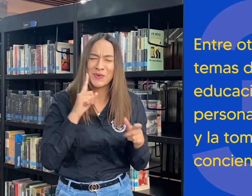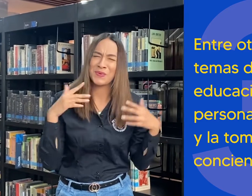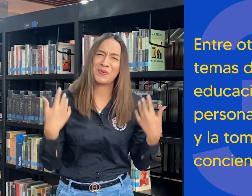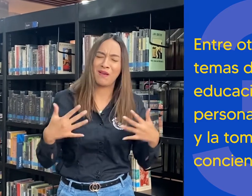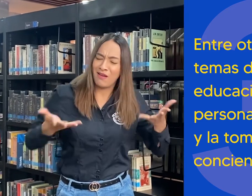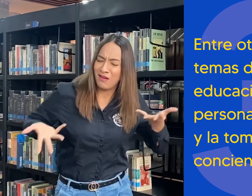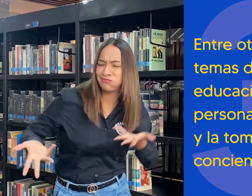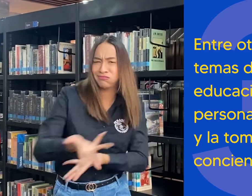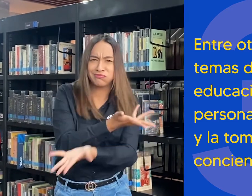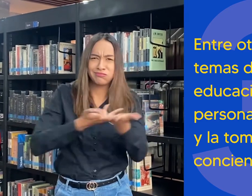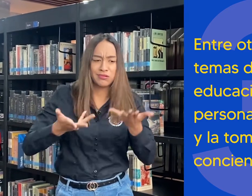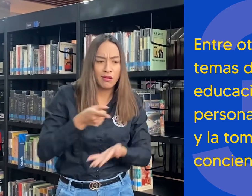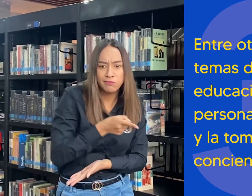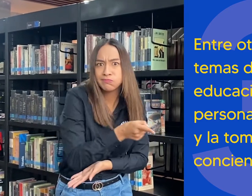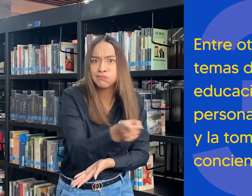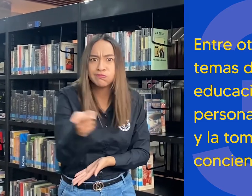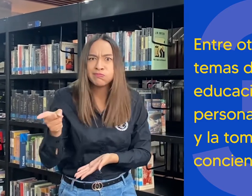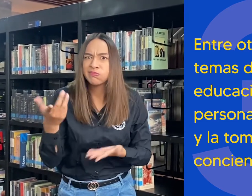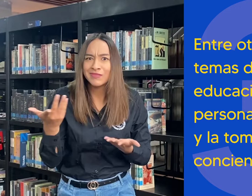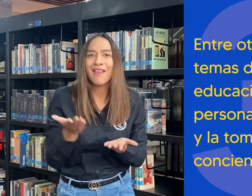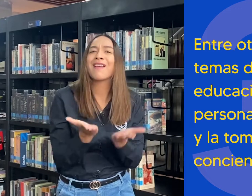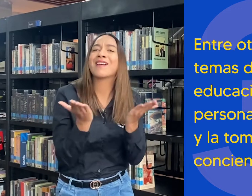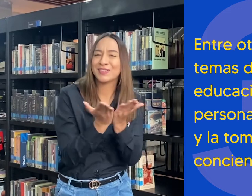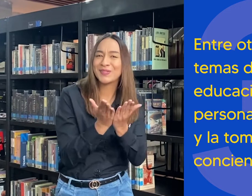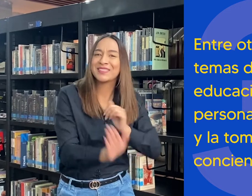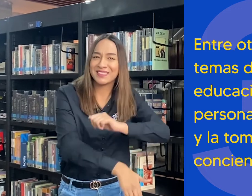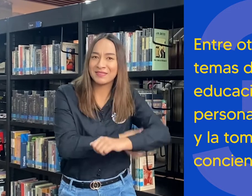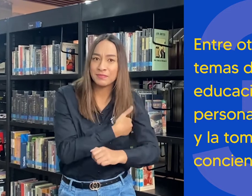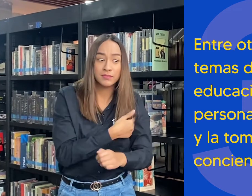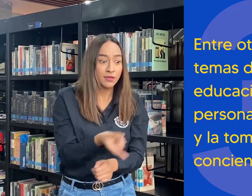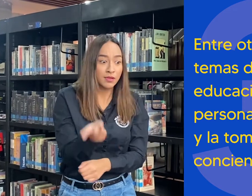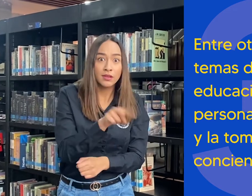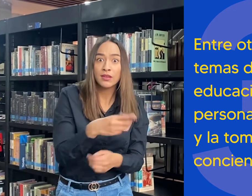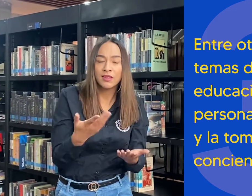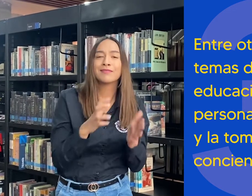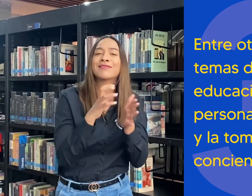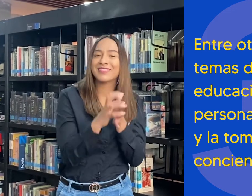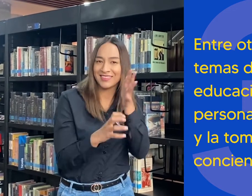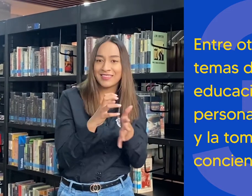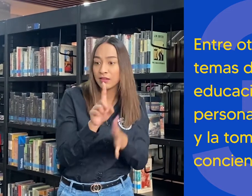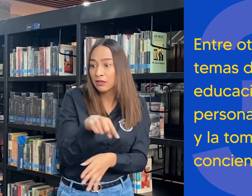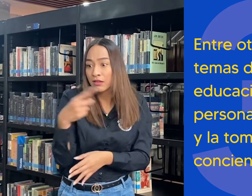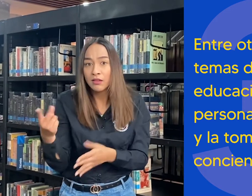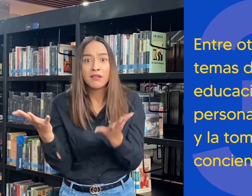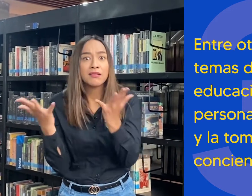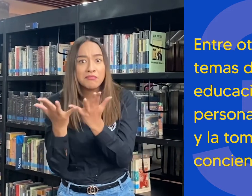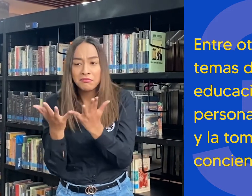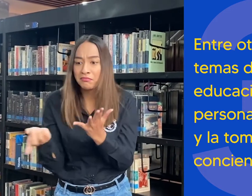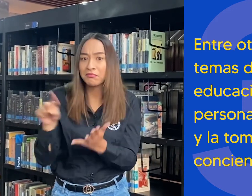Y junto a nuestros invitados, como son el Ministerio de Educación, ACEDUS, CORPOSAC